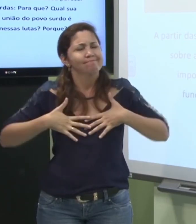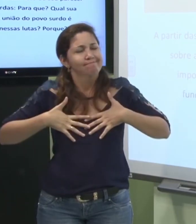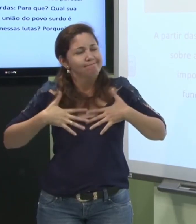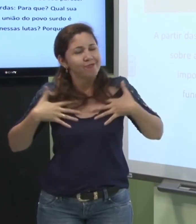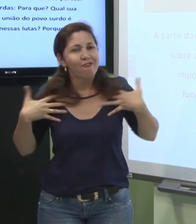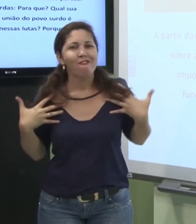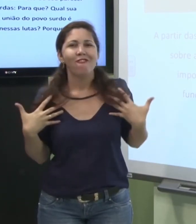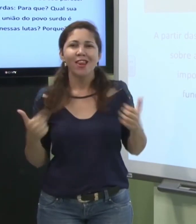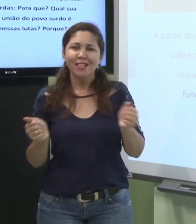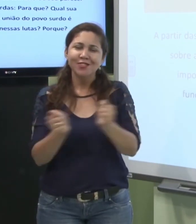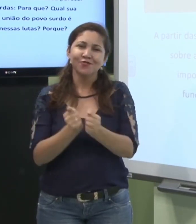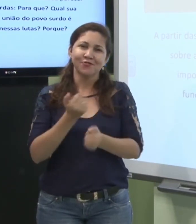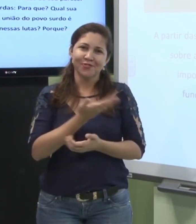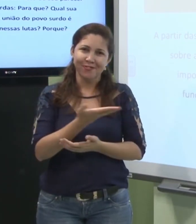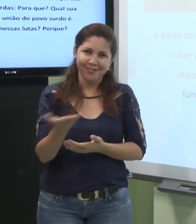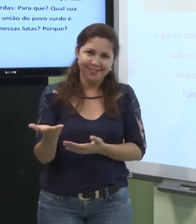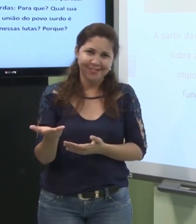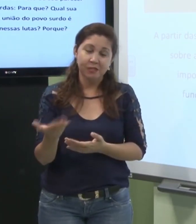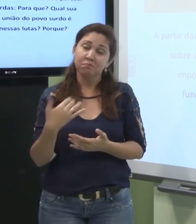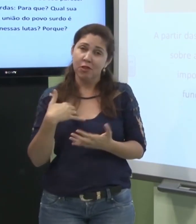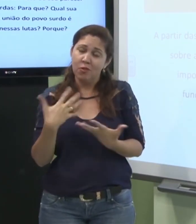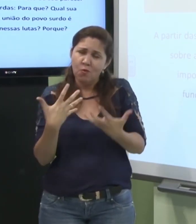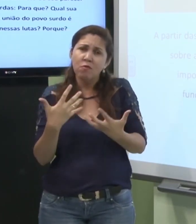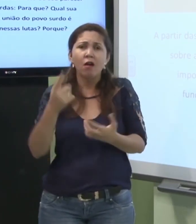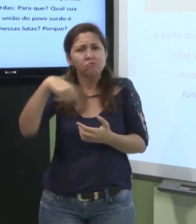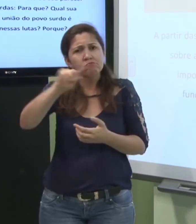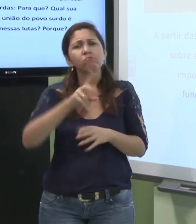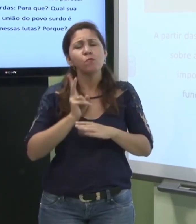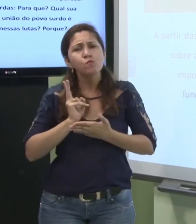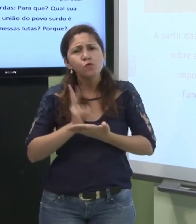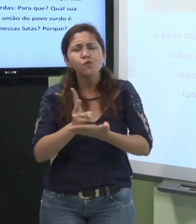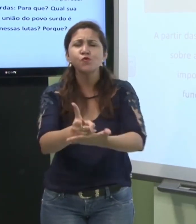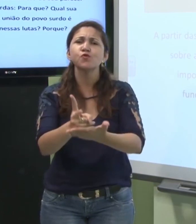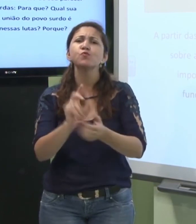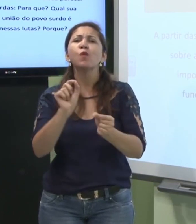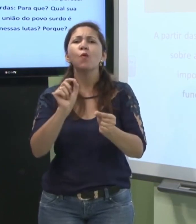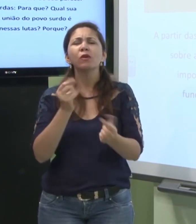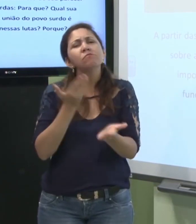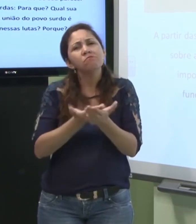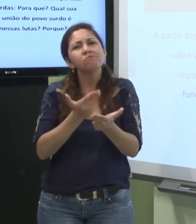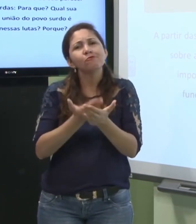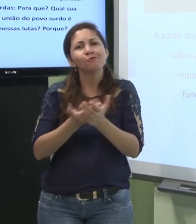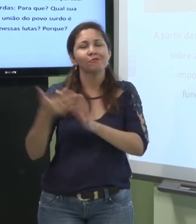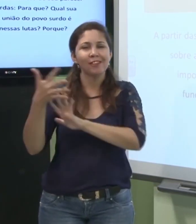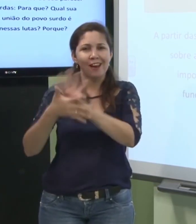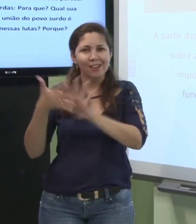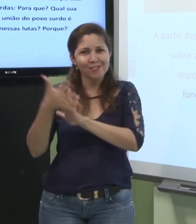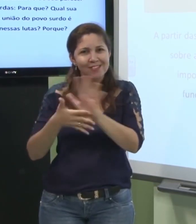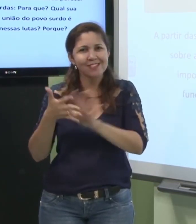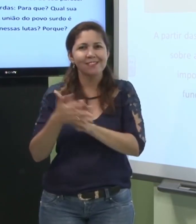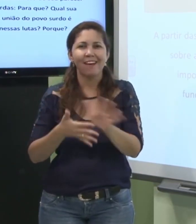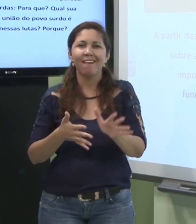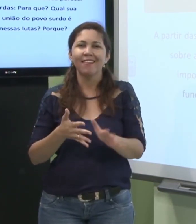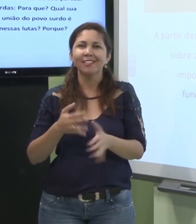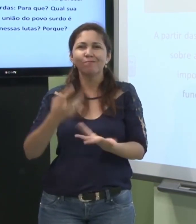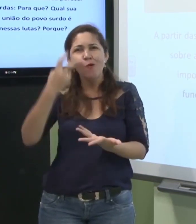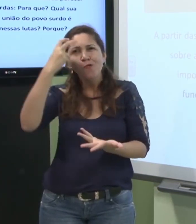satisfeita de trabalhar com vocês eu espero que vocês continuam aprendendo sobre cultura surda